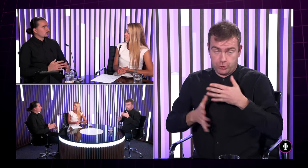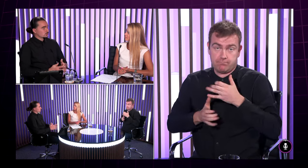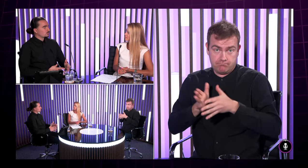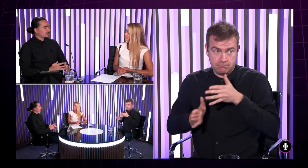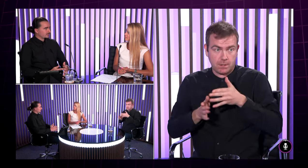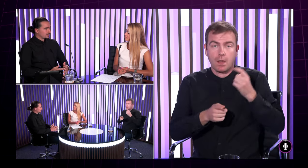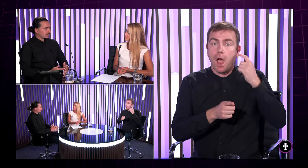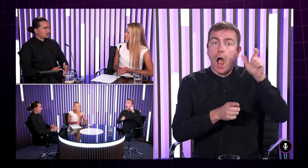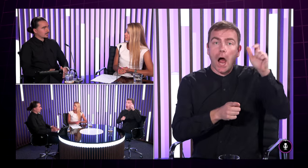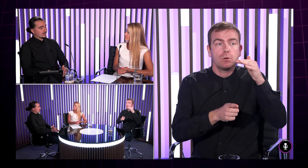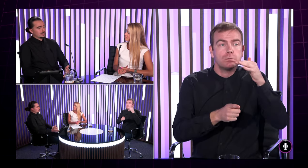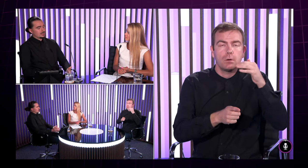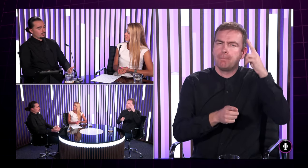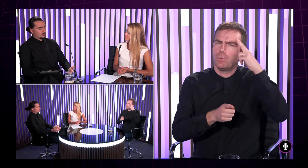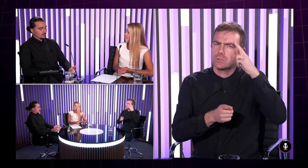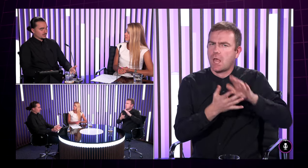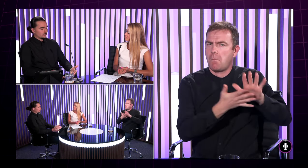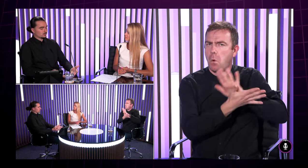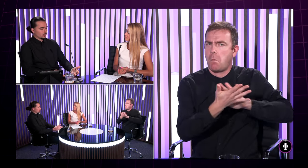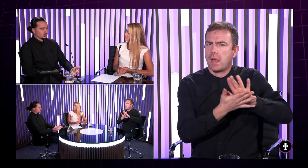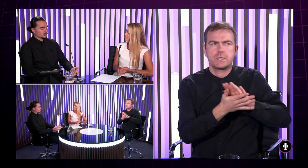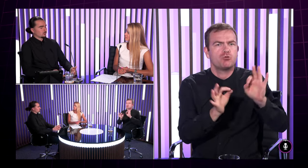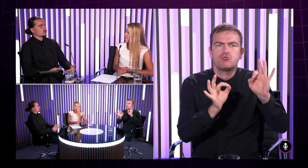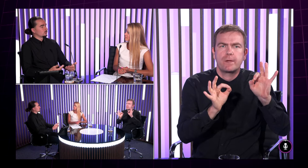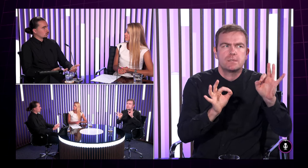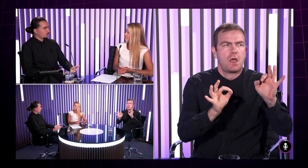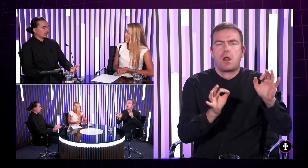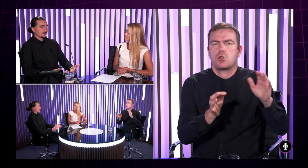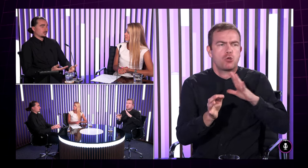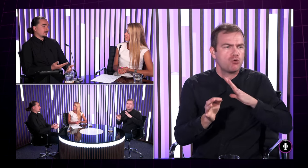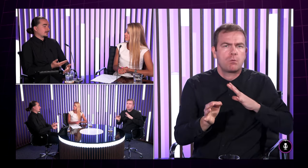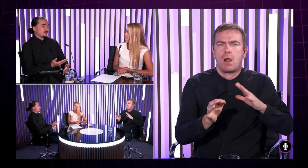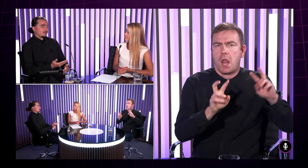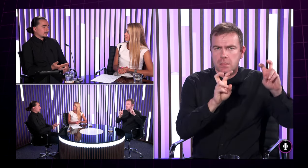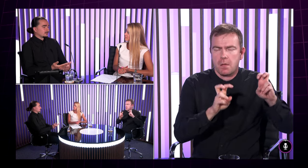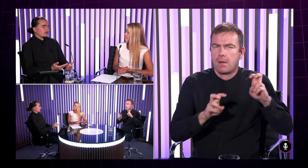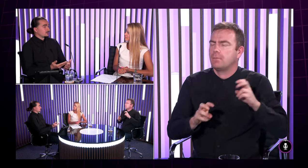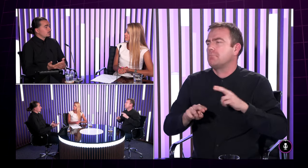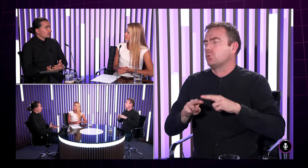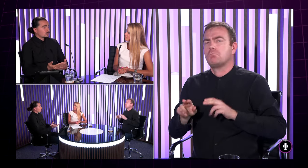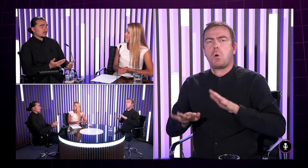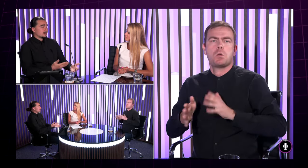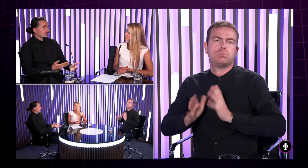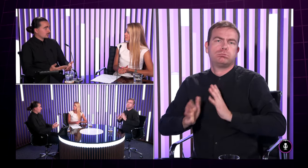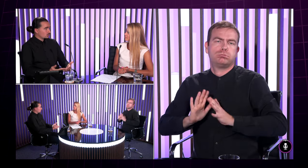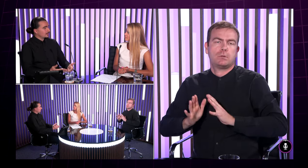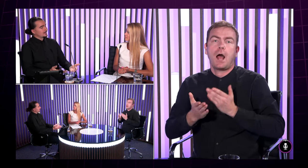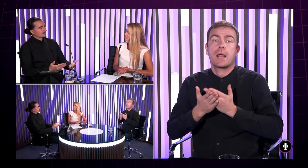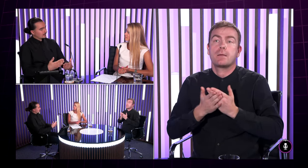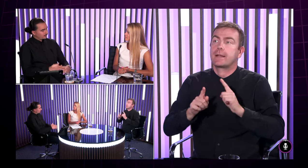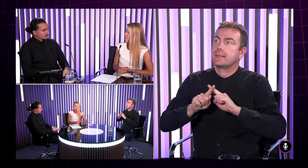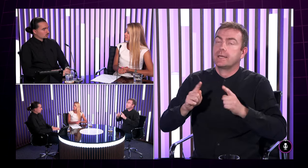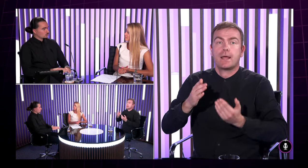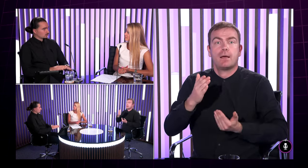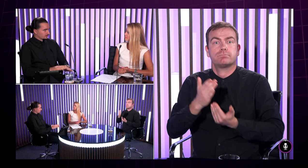tak tam je to posunkovanie povedzme rýchlejšie keď ale hovorím presne o niečom zložitejšom o niečom novom prípadne o nejakej téme z vysokej školy z banky niečo